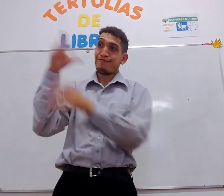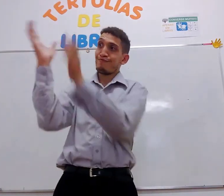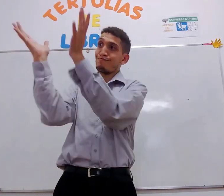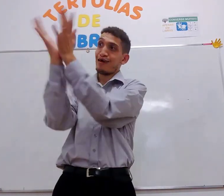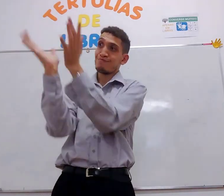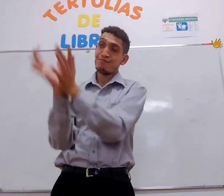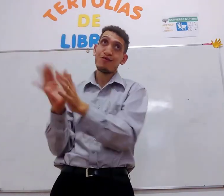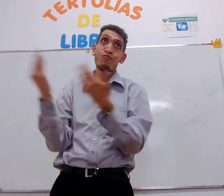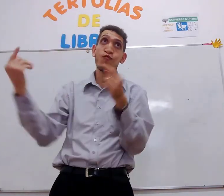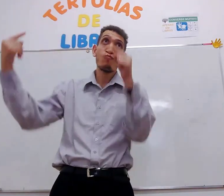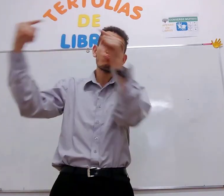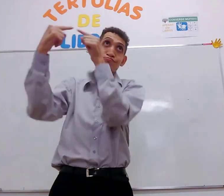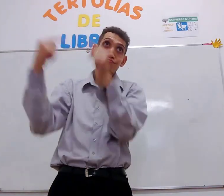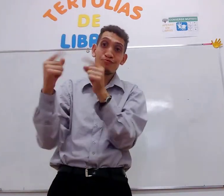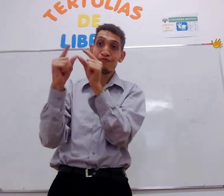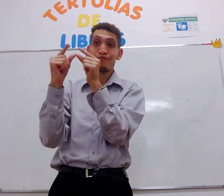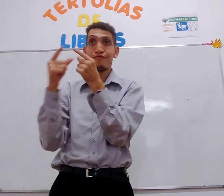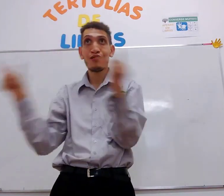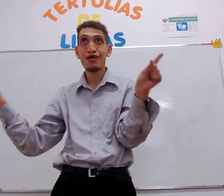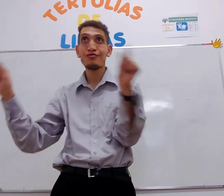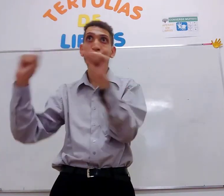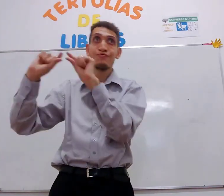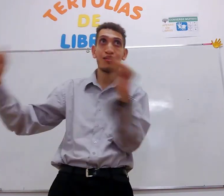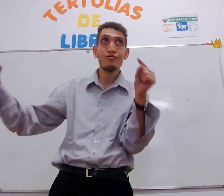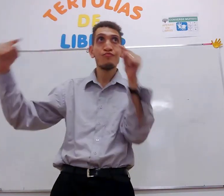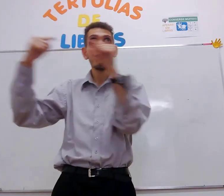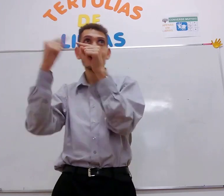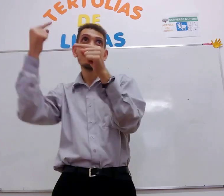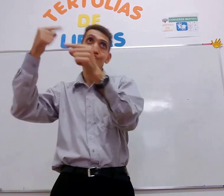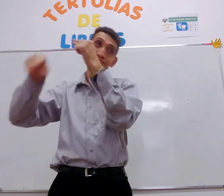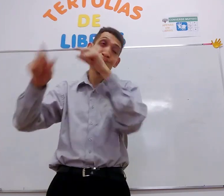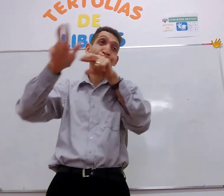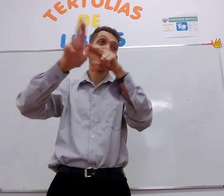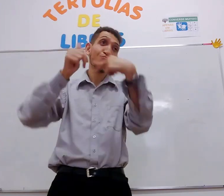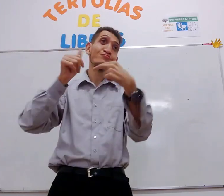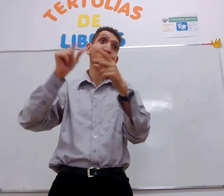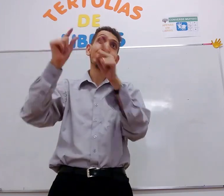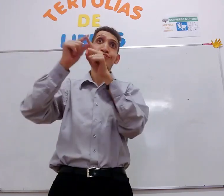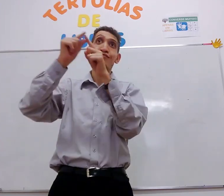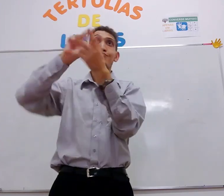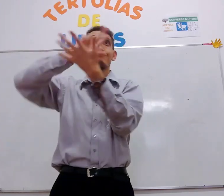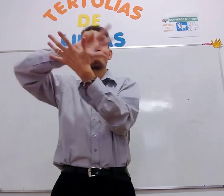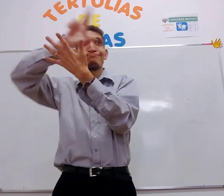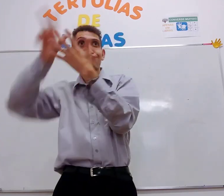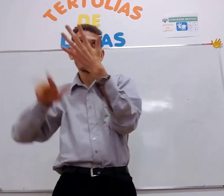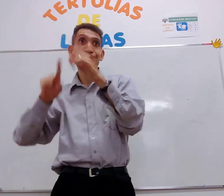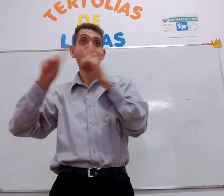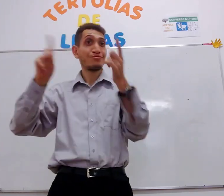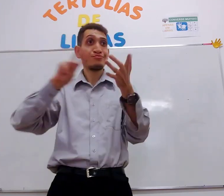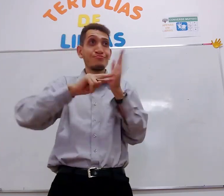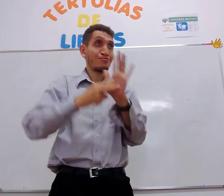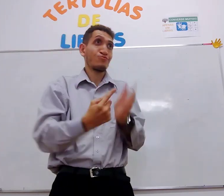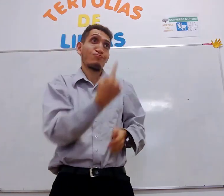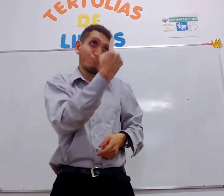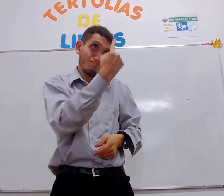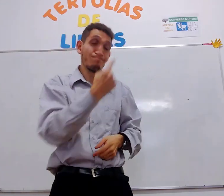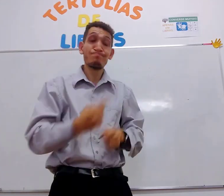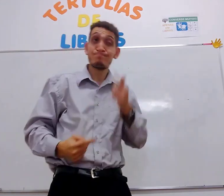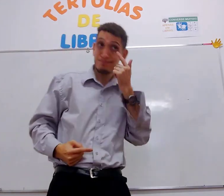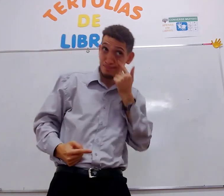dentro do português, grupo, grupo, combina, sotaques, praias, combina, não combina, vários tipos,